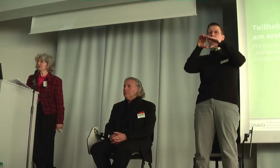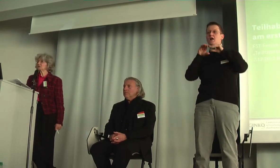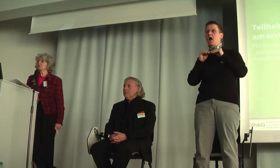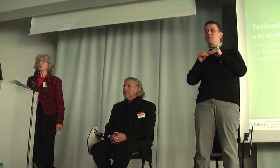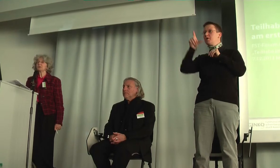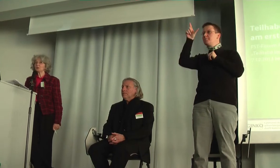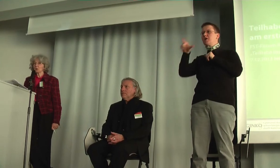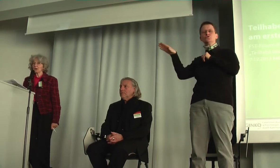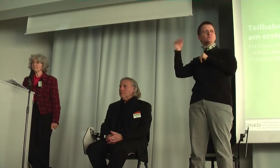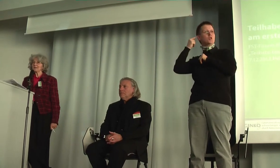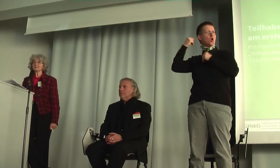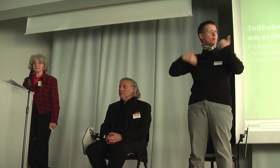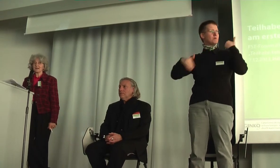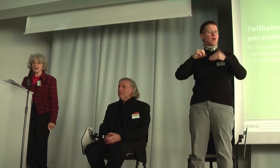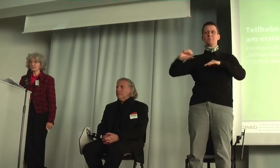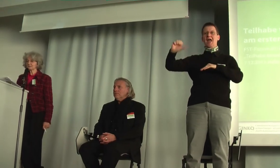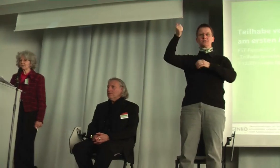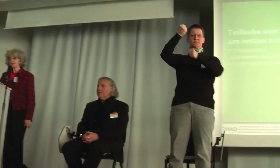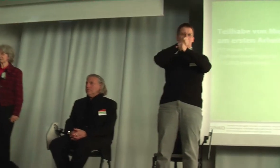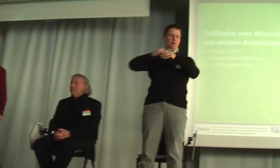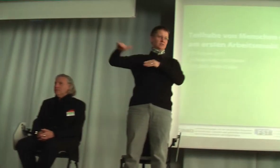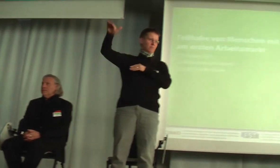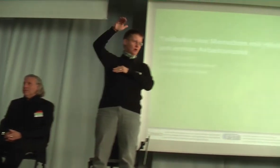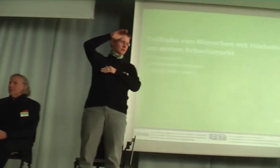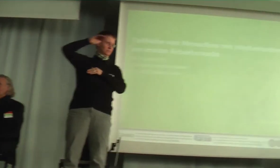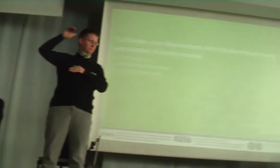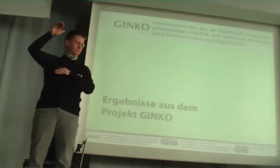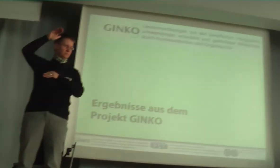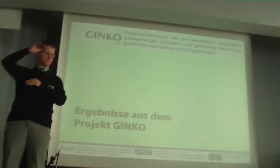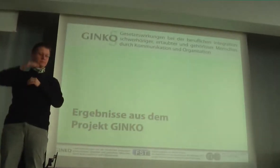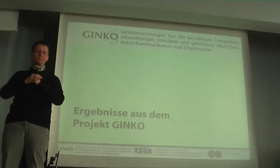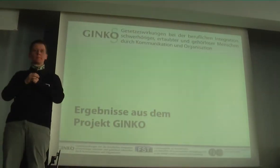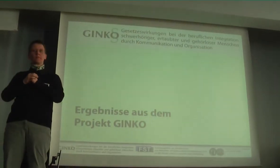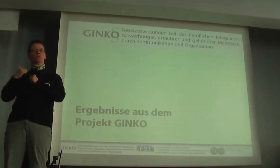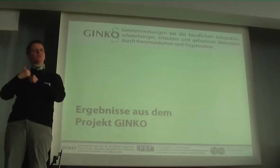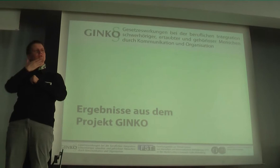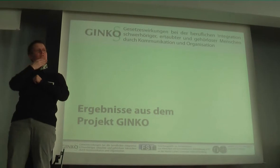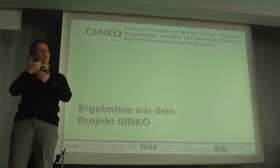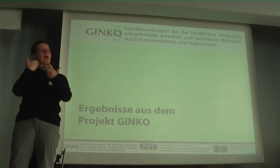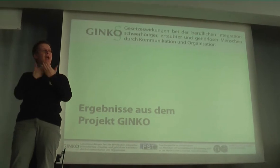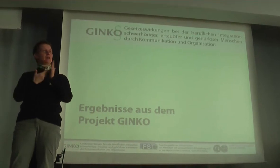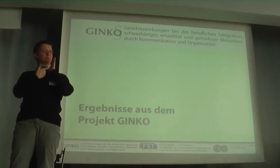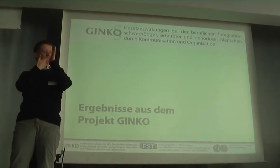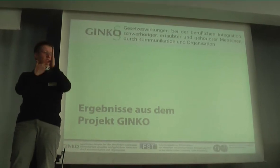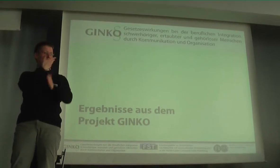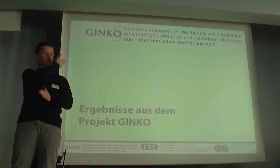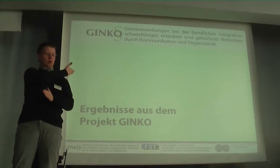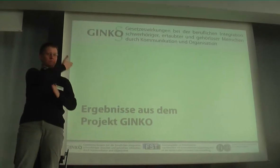Menschen mit Hörbehinderung am ersten Arbeitsmarkt. Und ich will Ihnen Ergebnisse vorstellen. Ich habe die